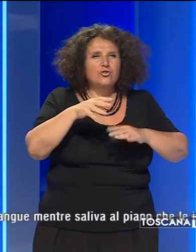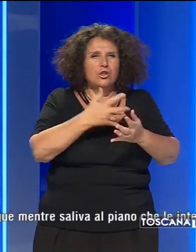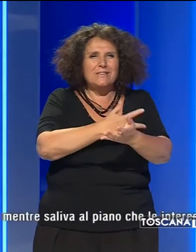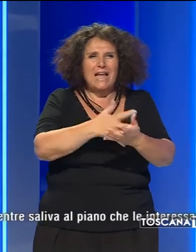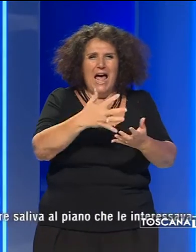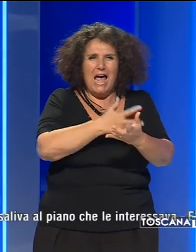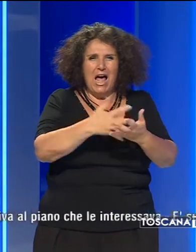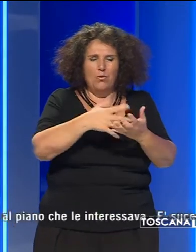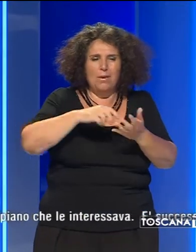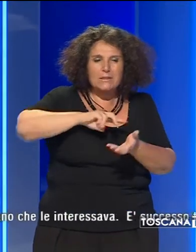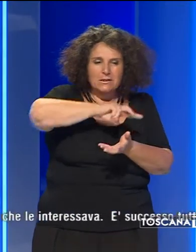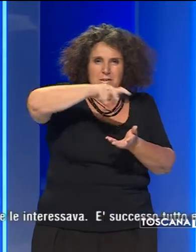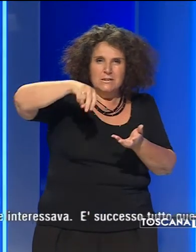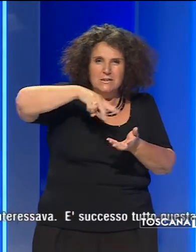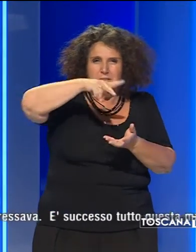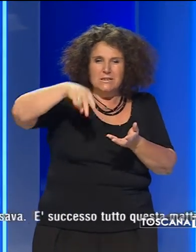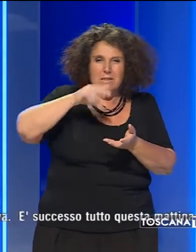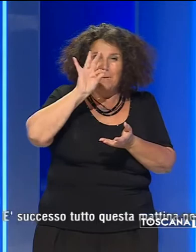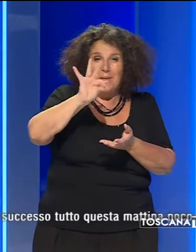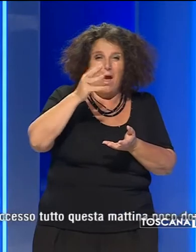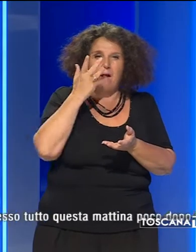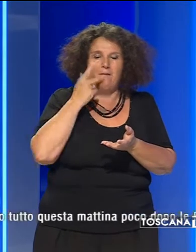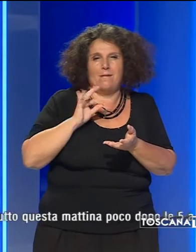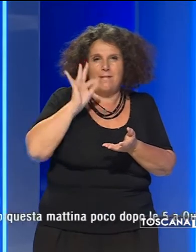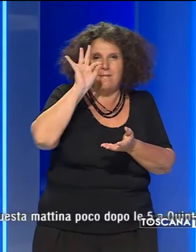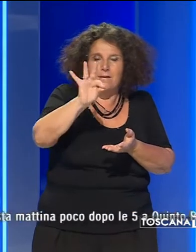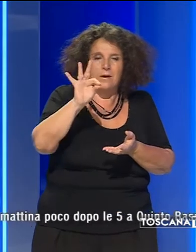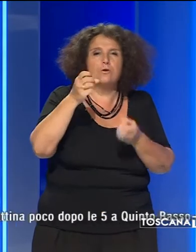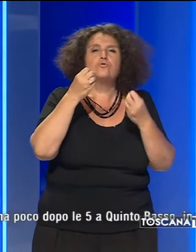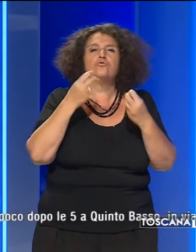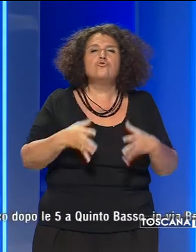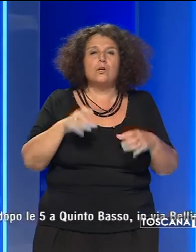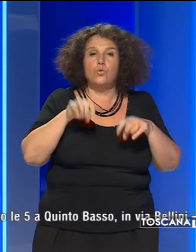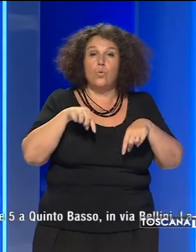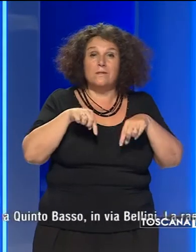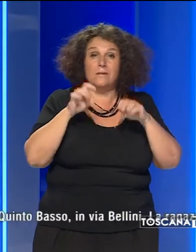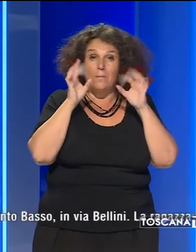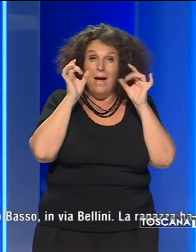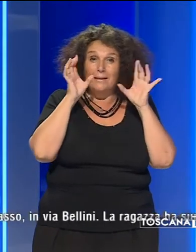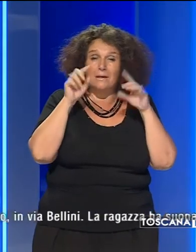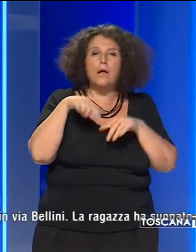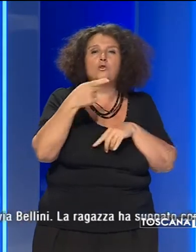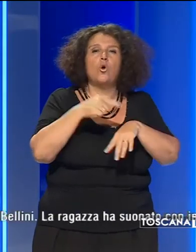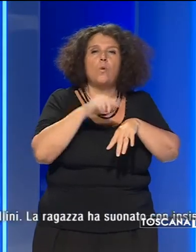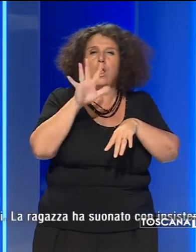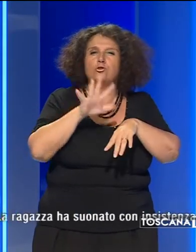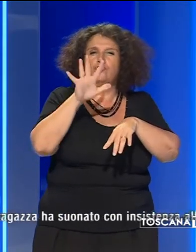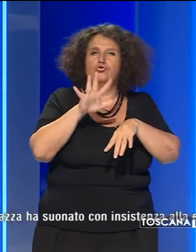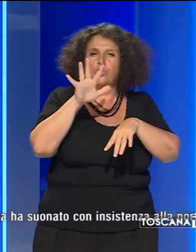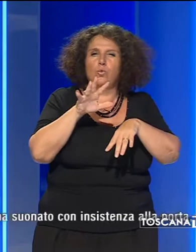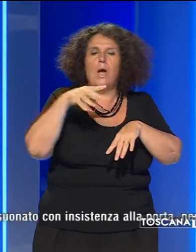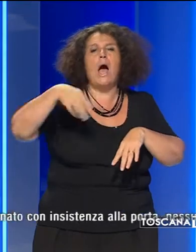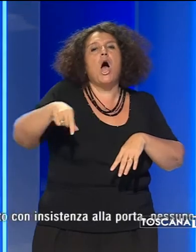mentre saliva al piano che le interessava. E' successo tutto questa mattina poco dopo le 5 a